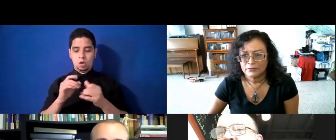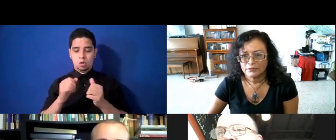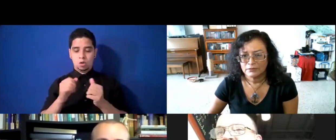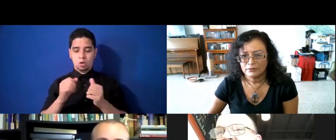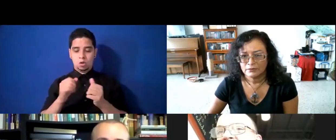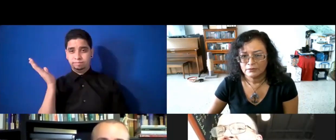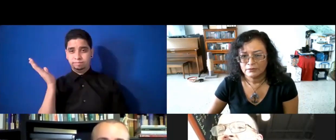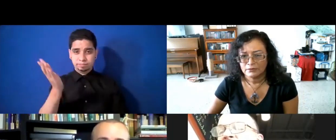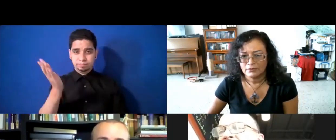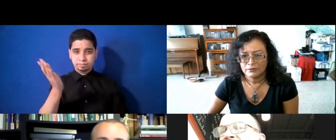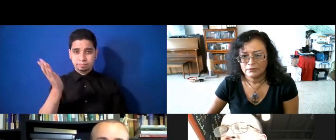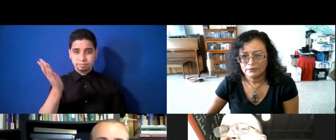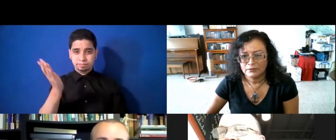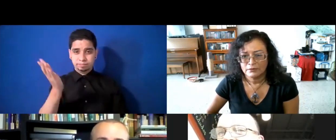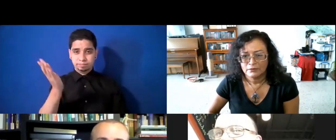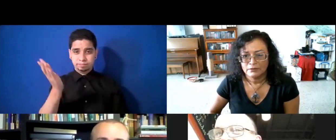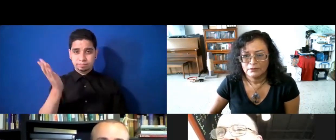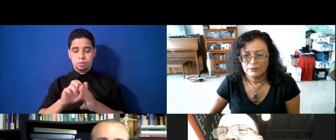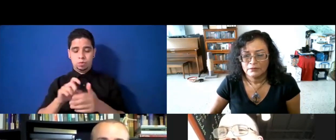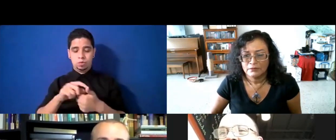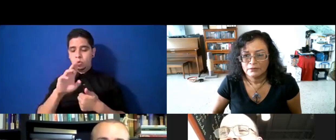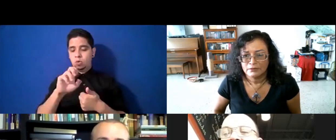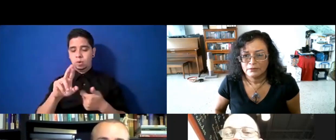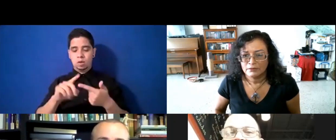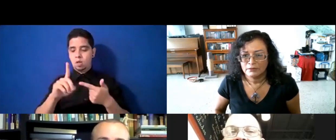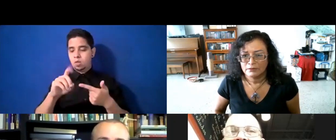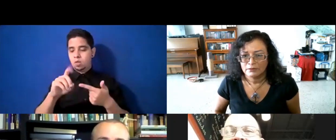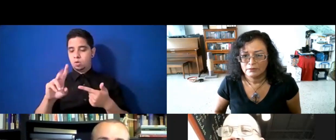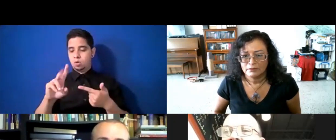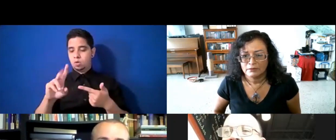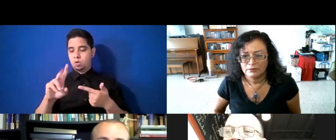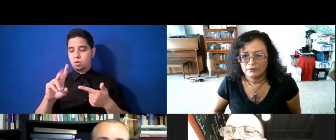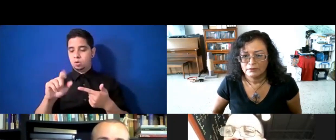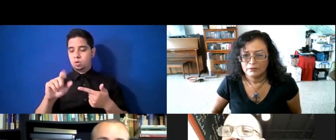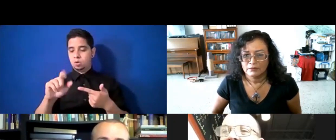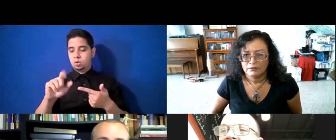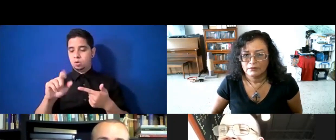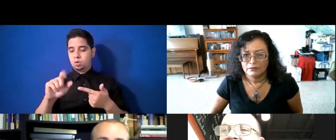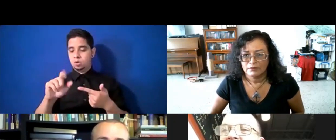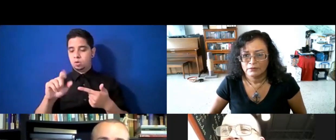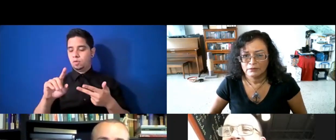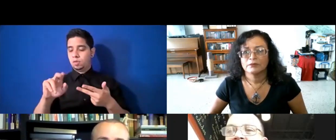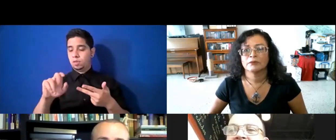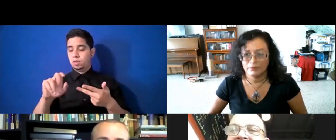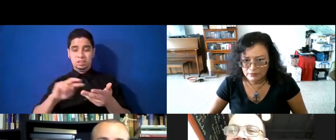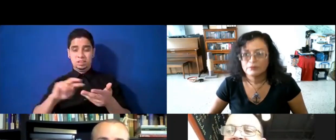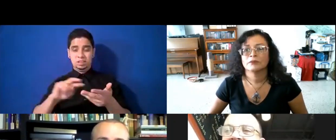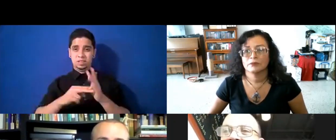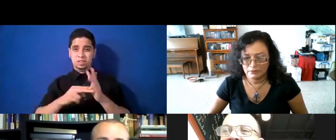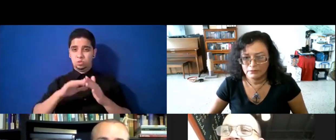DoorGash, FoodNet, todo va a depender del rango, donde usted está localizado, y si está en